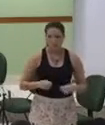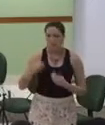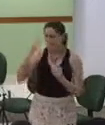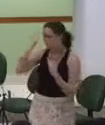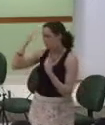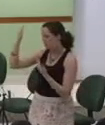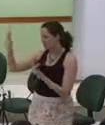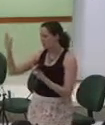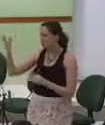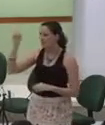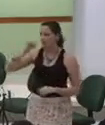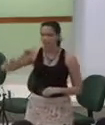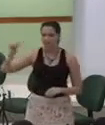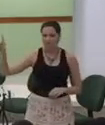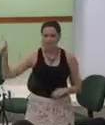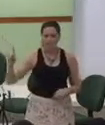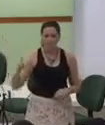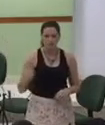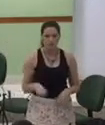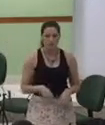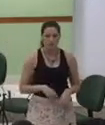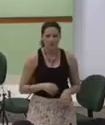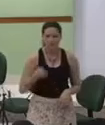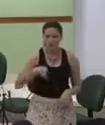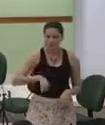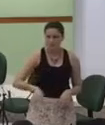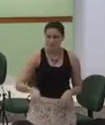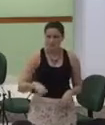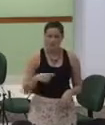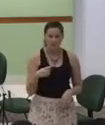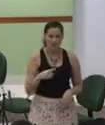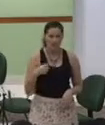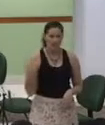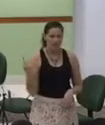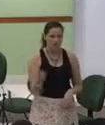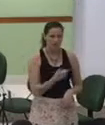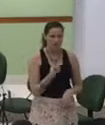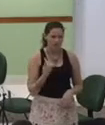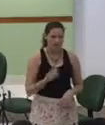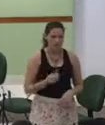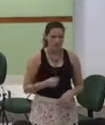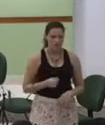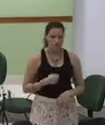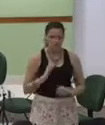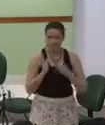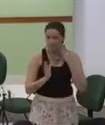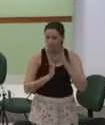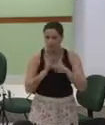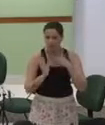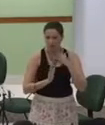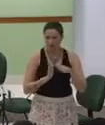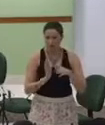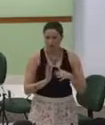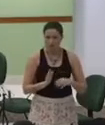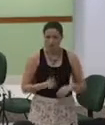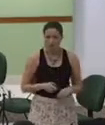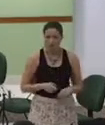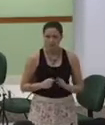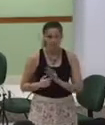consegui descrever Todo esse amor Que o Senhor mostrou para nós Ainda assim nós o louvaremos